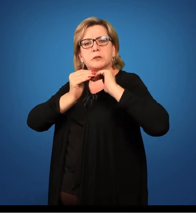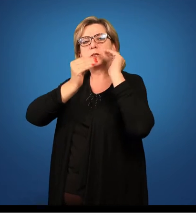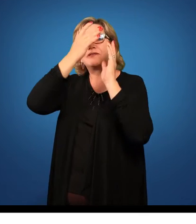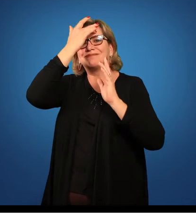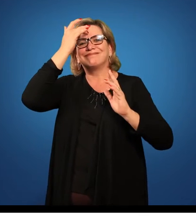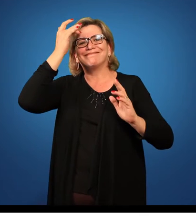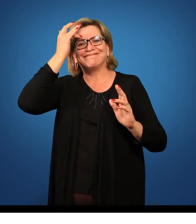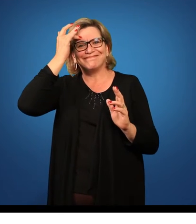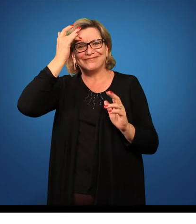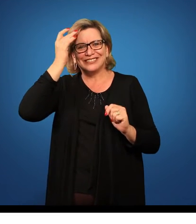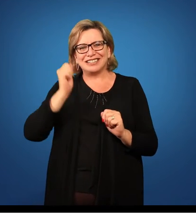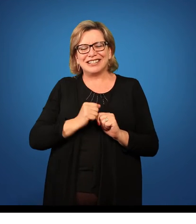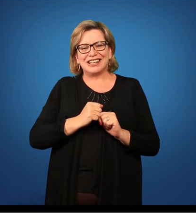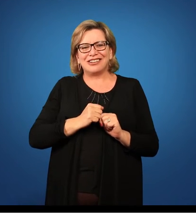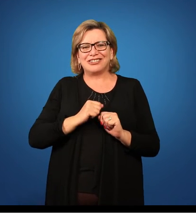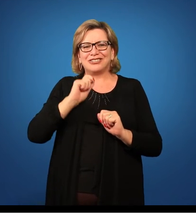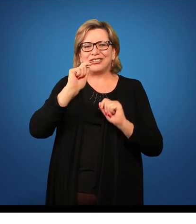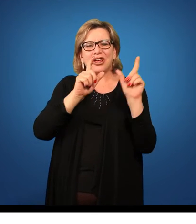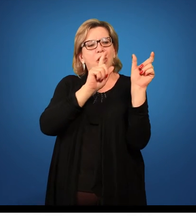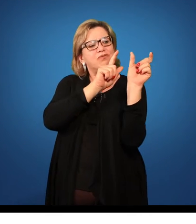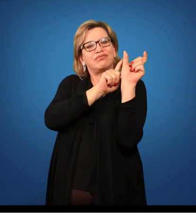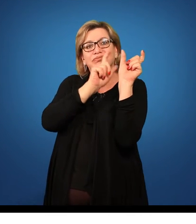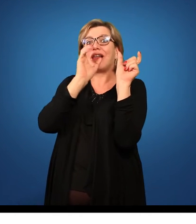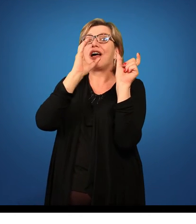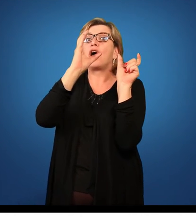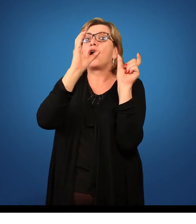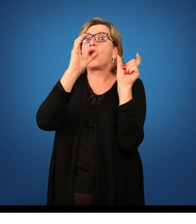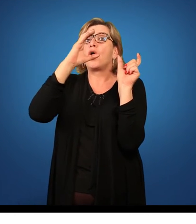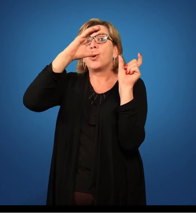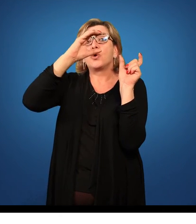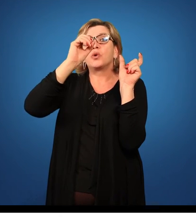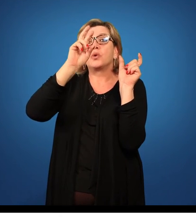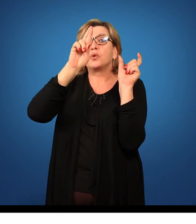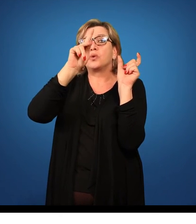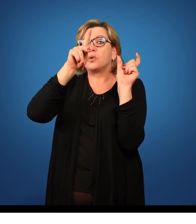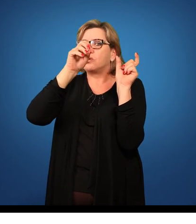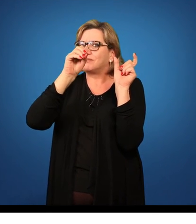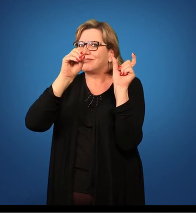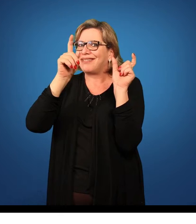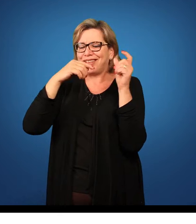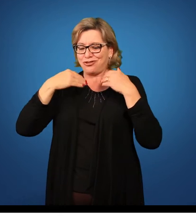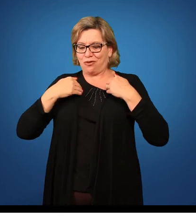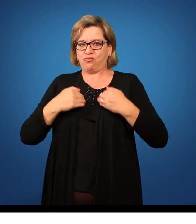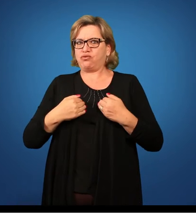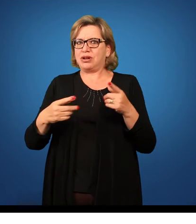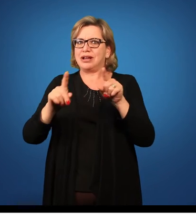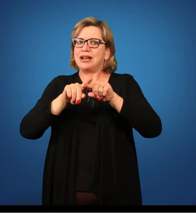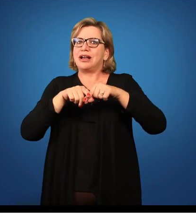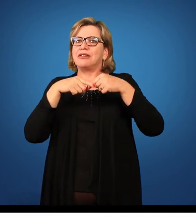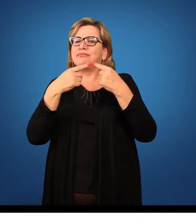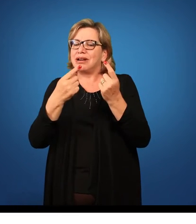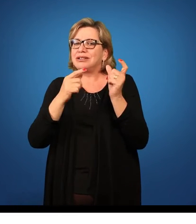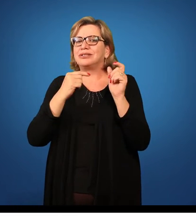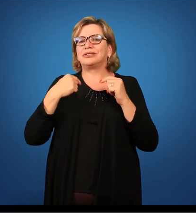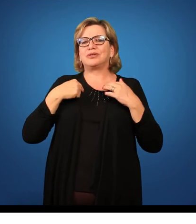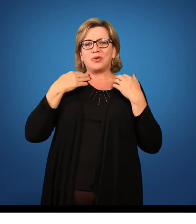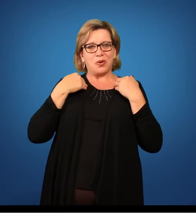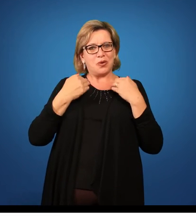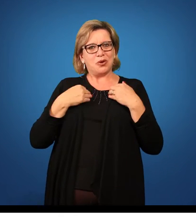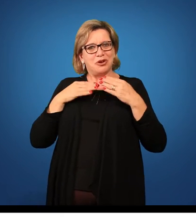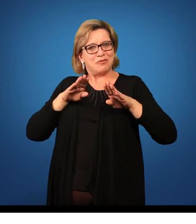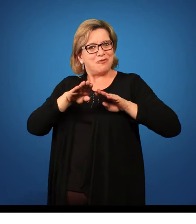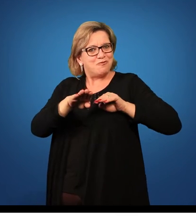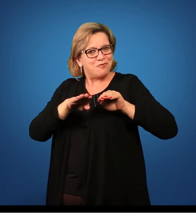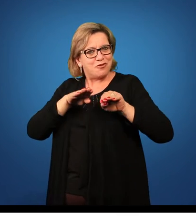Ao falarmos da palavra corpo, percebemos que não falamos só de um corpo físico, mas também de um corpo com forma, com